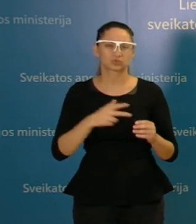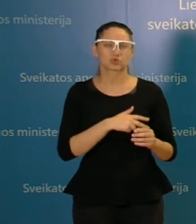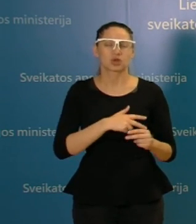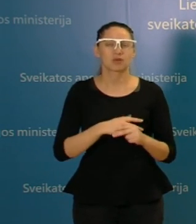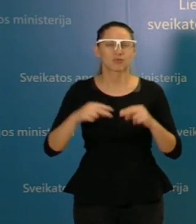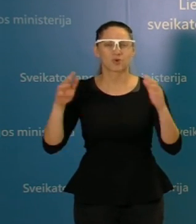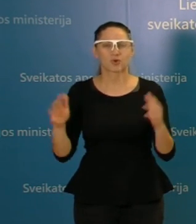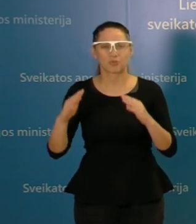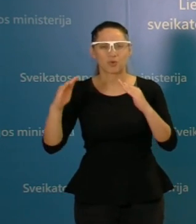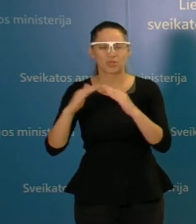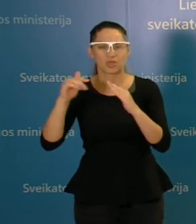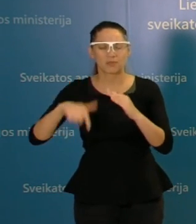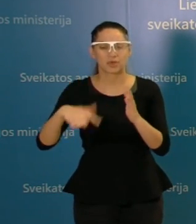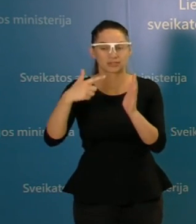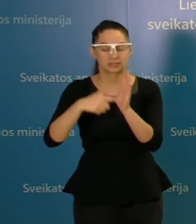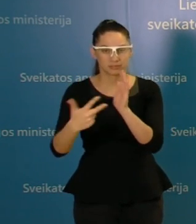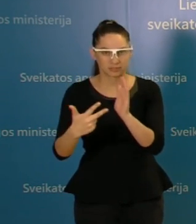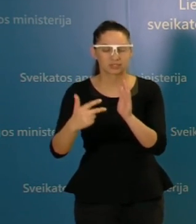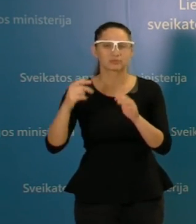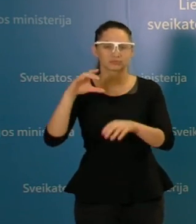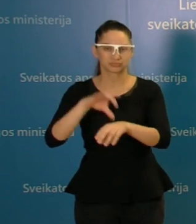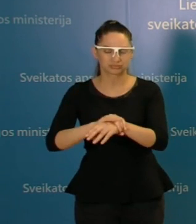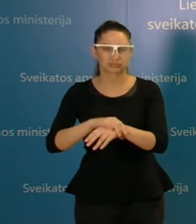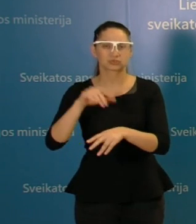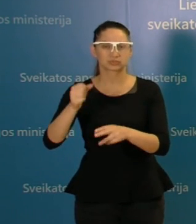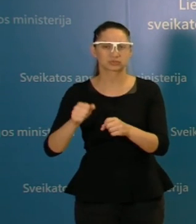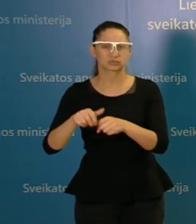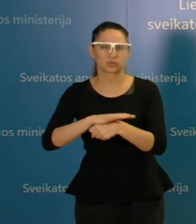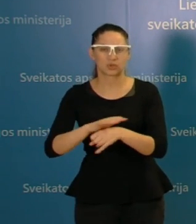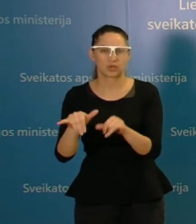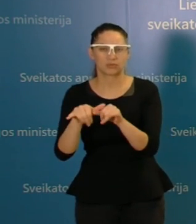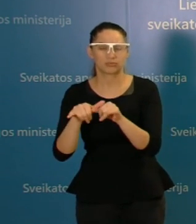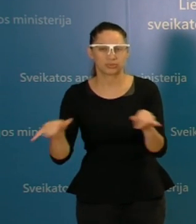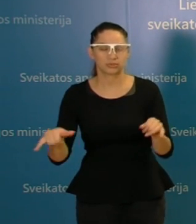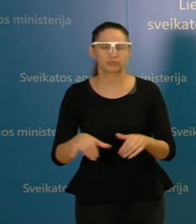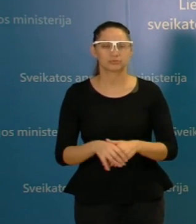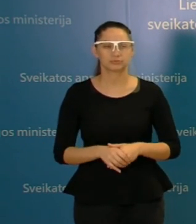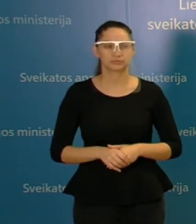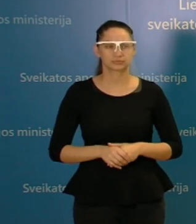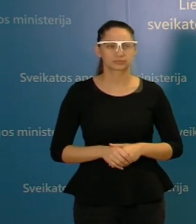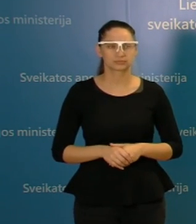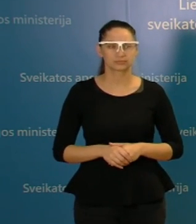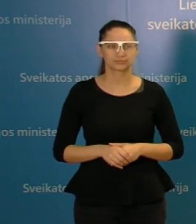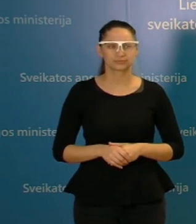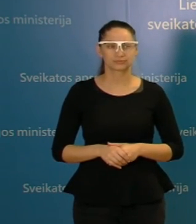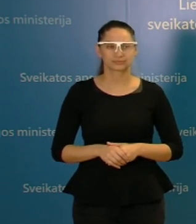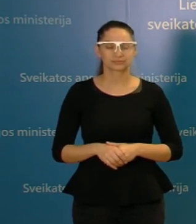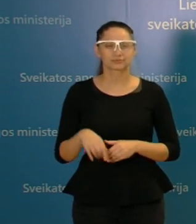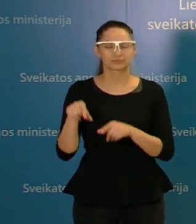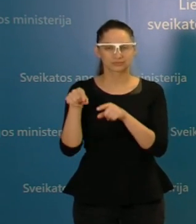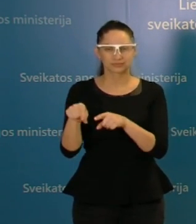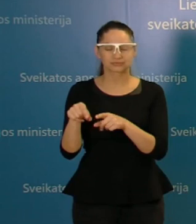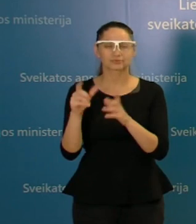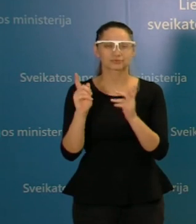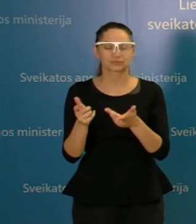jose registruoti 73 susirgimo atvejai. Ir vėlgi, kaip tokia vieta, kaip